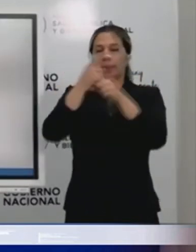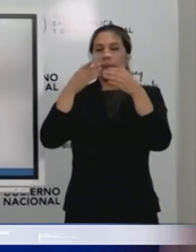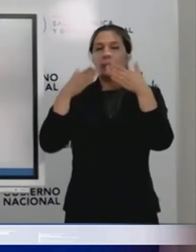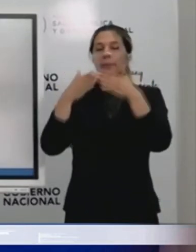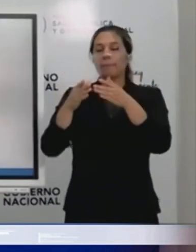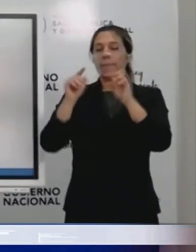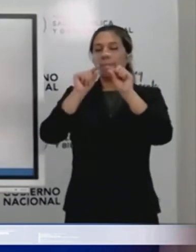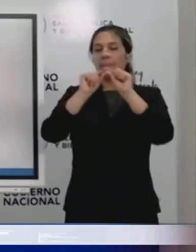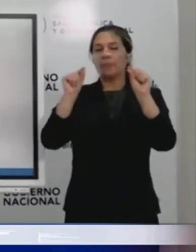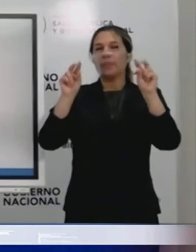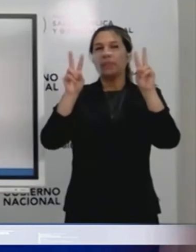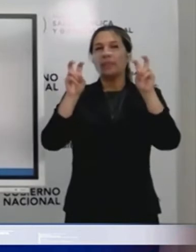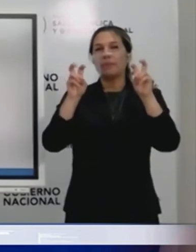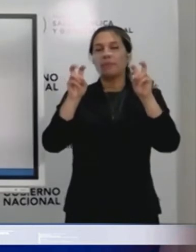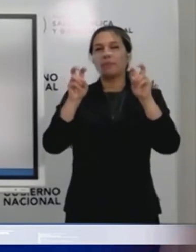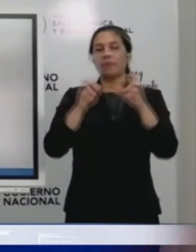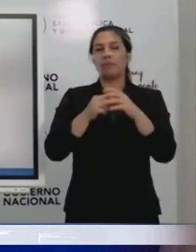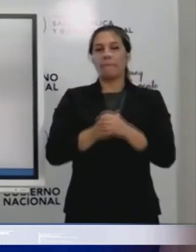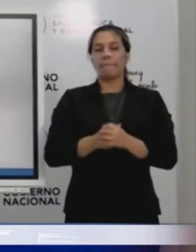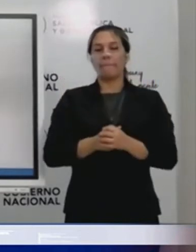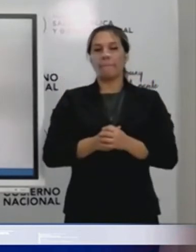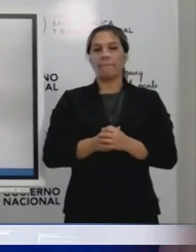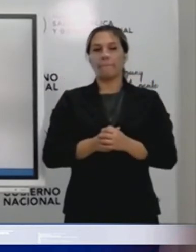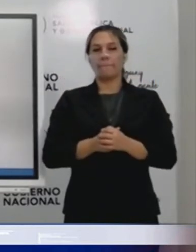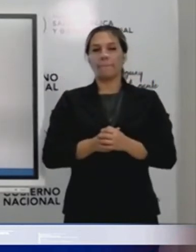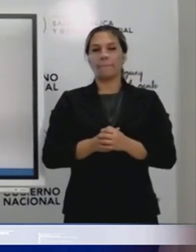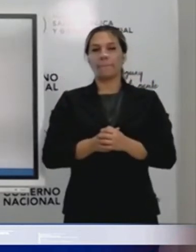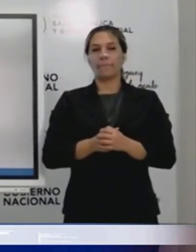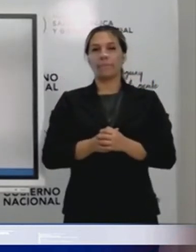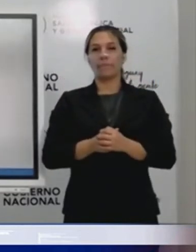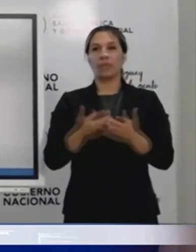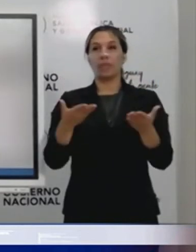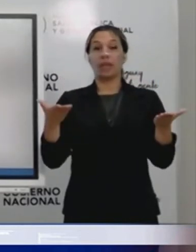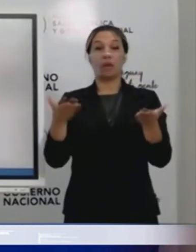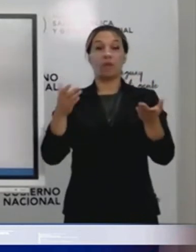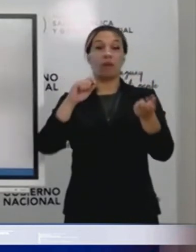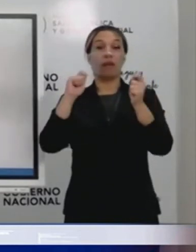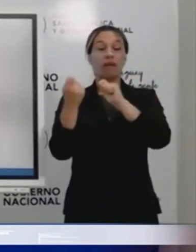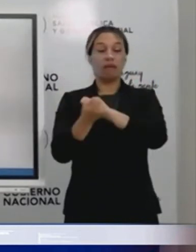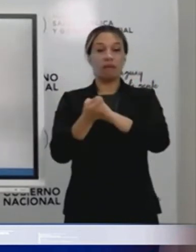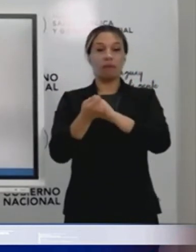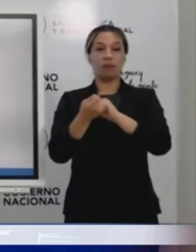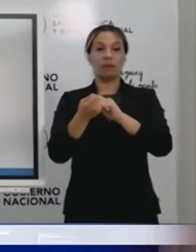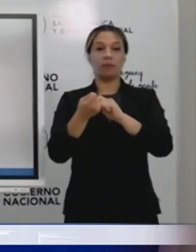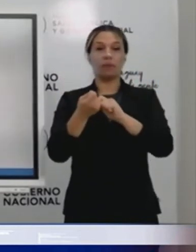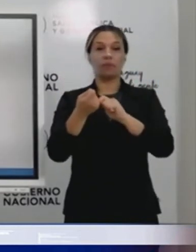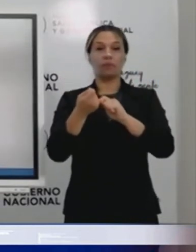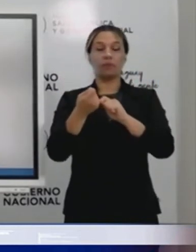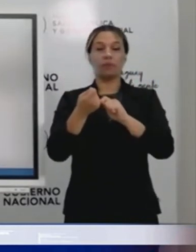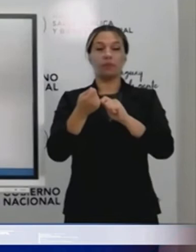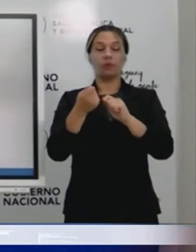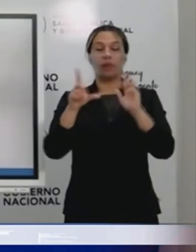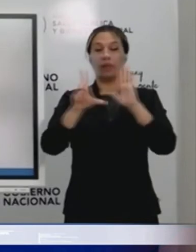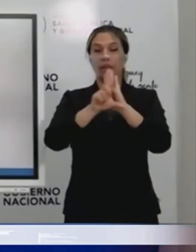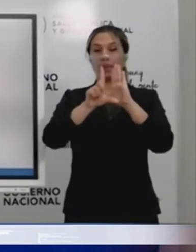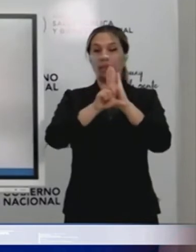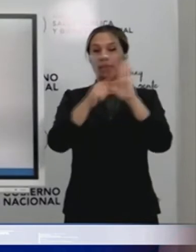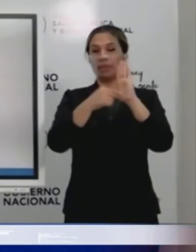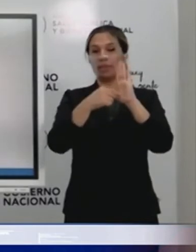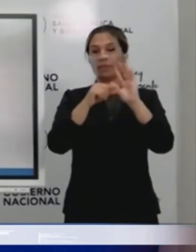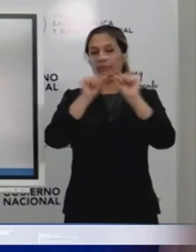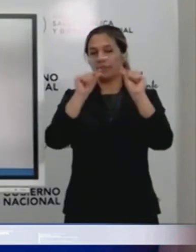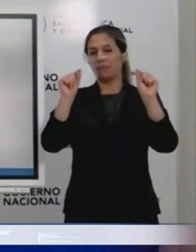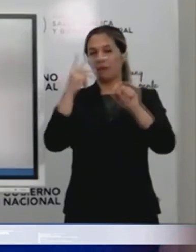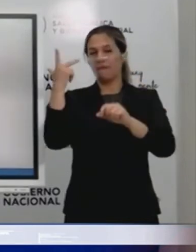respecto al tema de, con los cambios en los términos de la ley de vacunas,